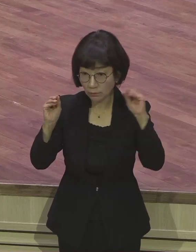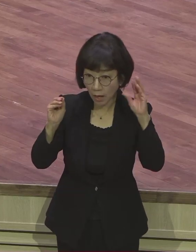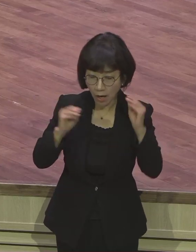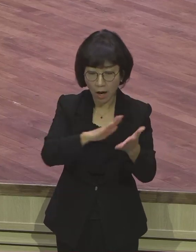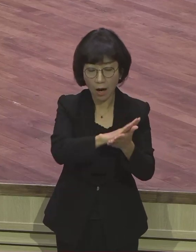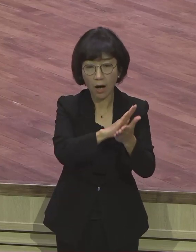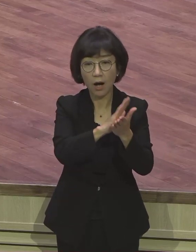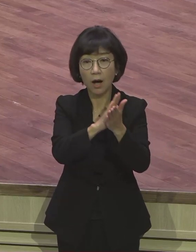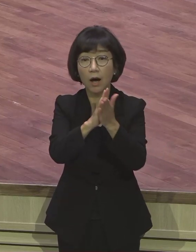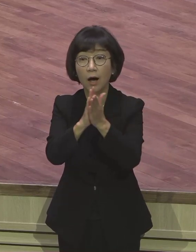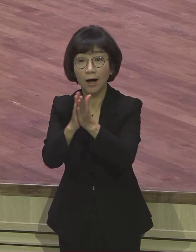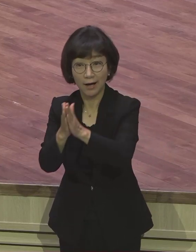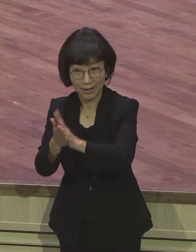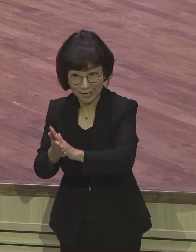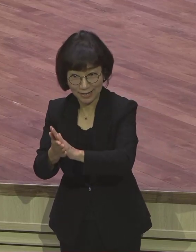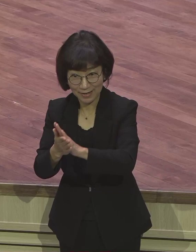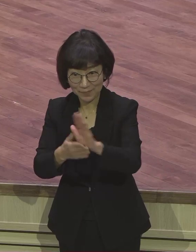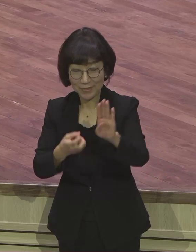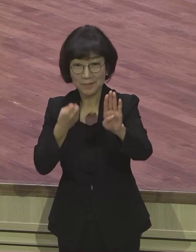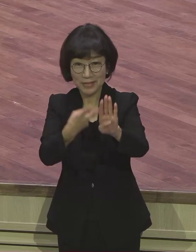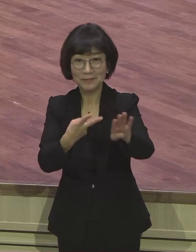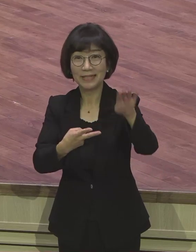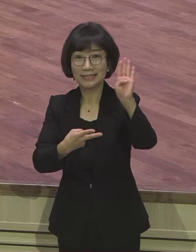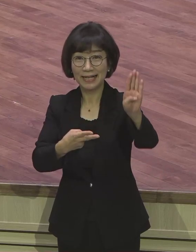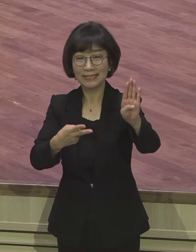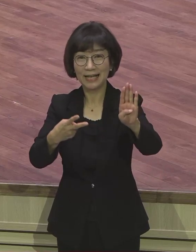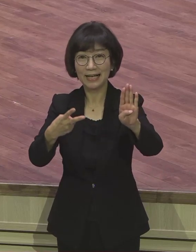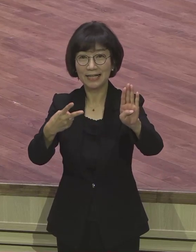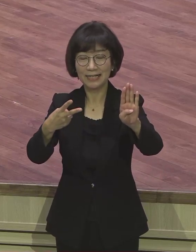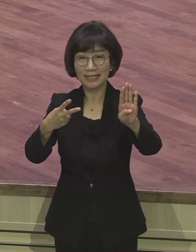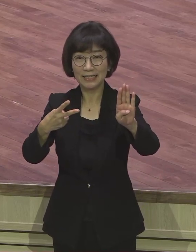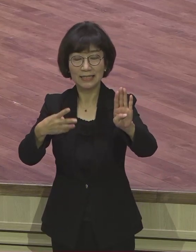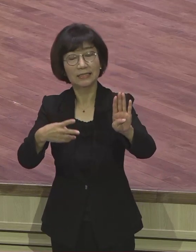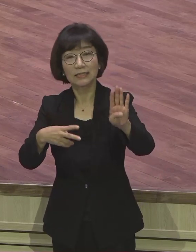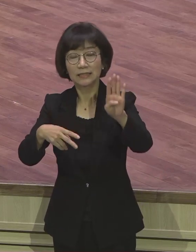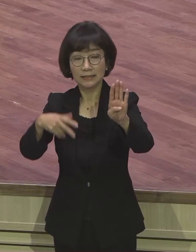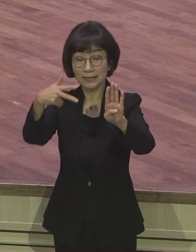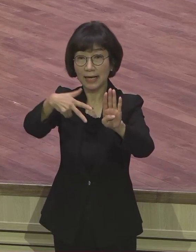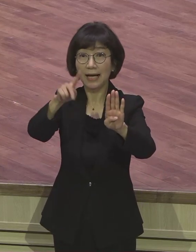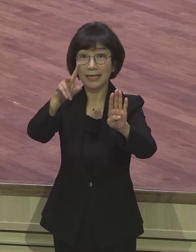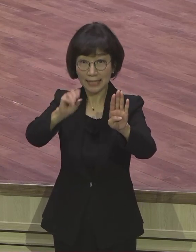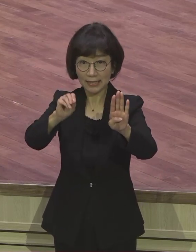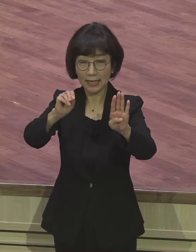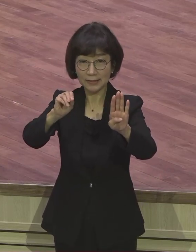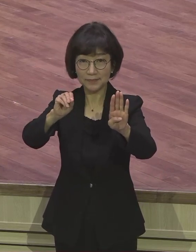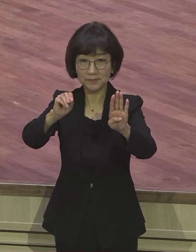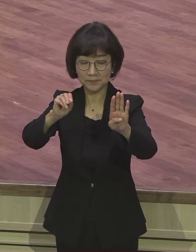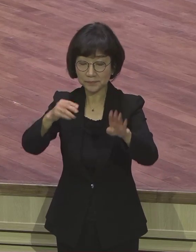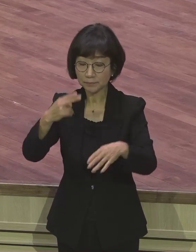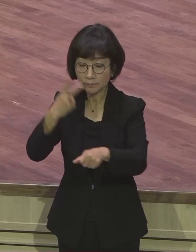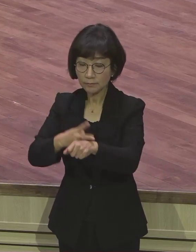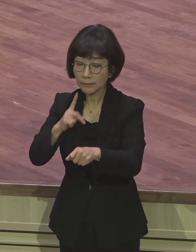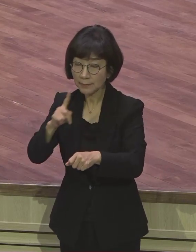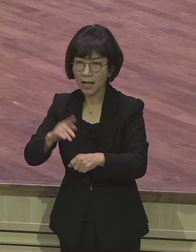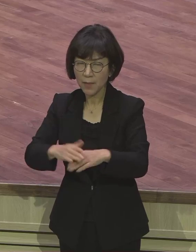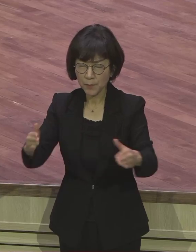빌리포스 사장 22절에 언급합니다. 빌리포스를 마무리하면서 마지막 끝인사를 할 때 모든 성도들이